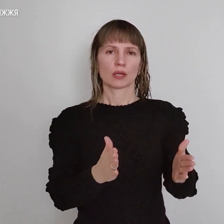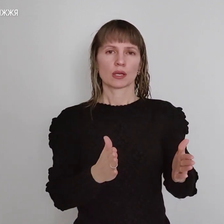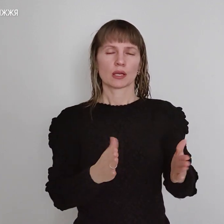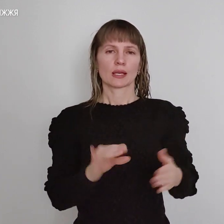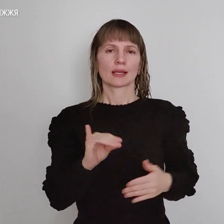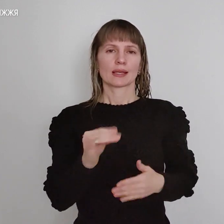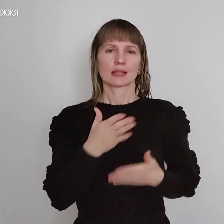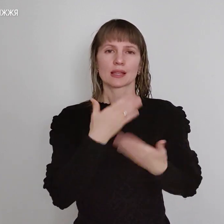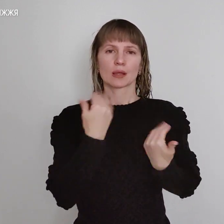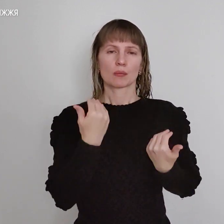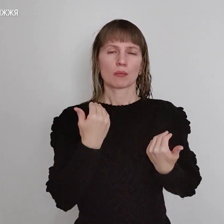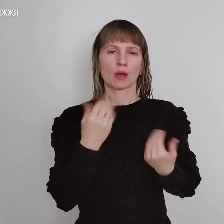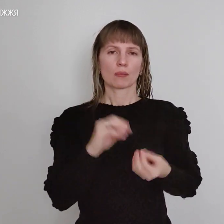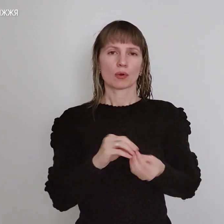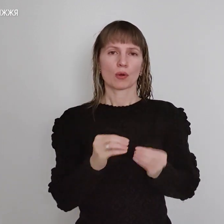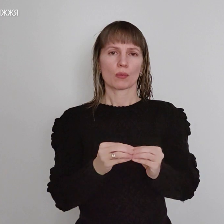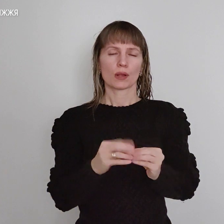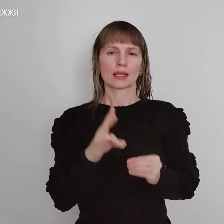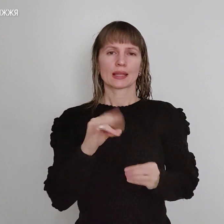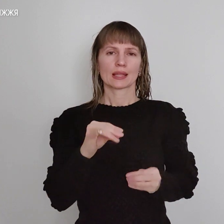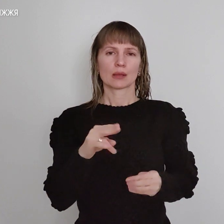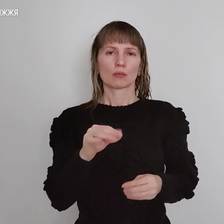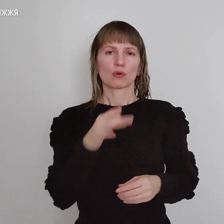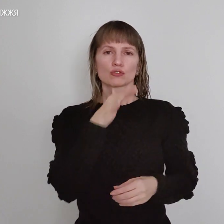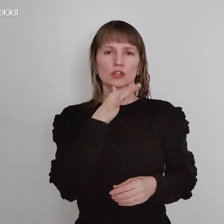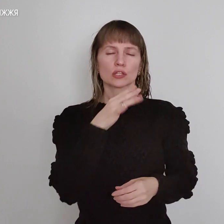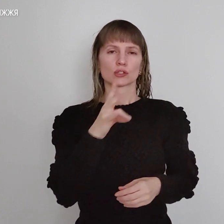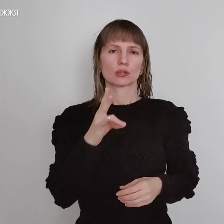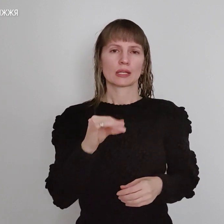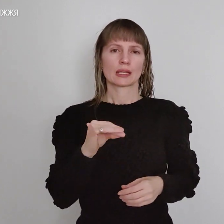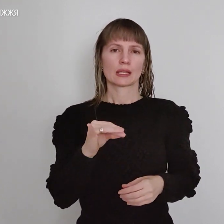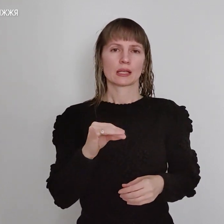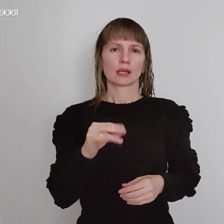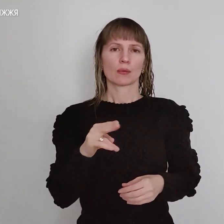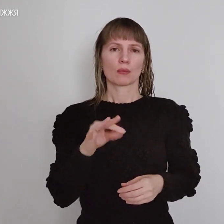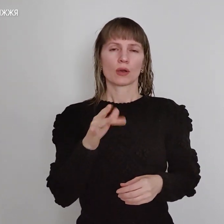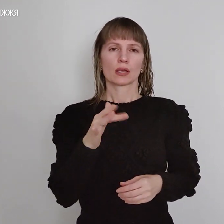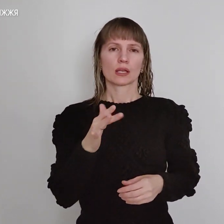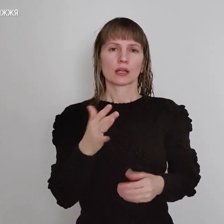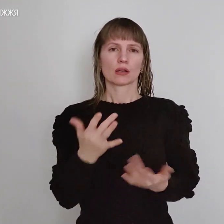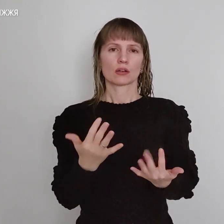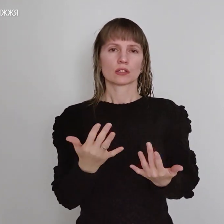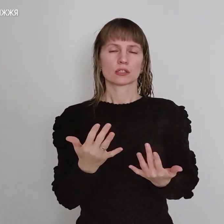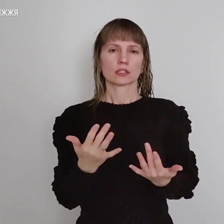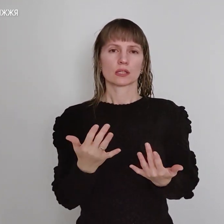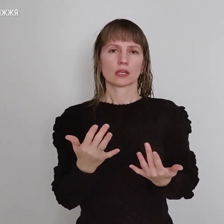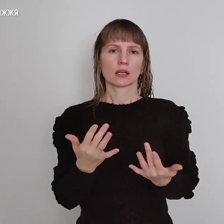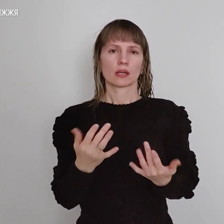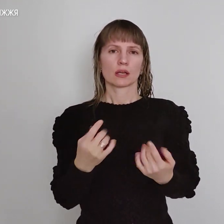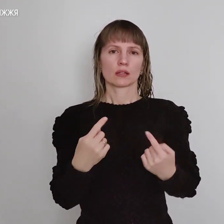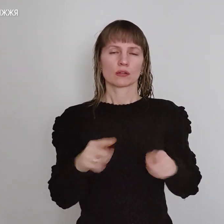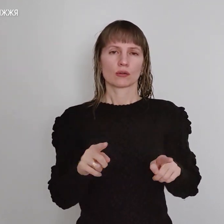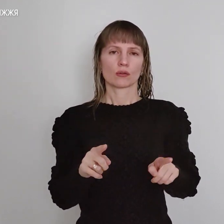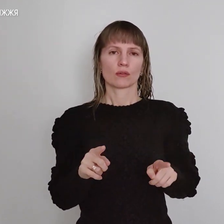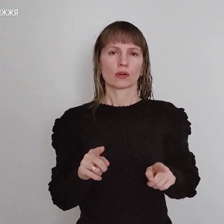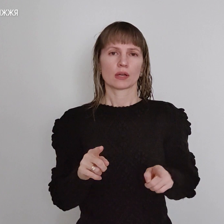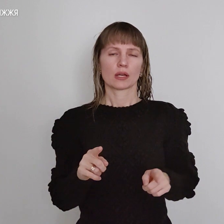немає зболів і по часу, і по дійкості з інсулінських виписків. Ми